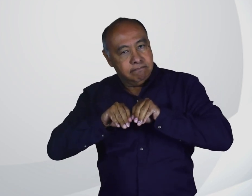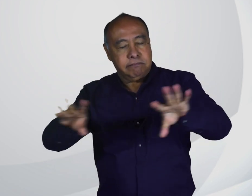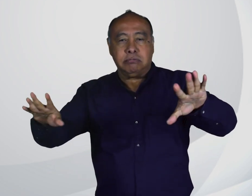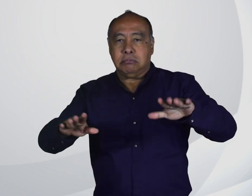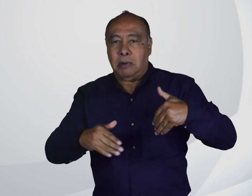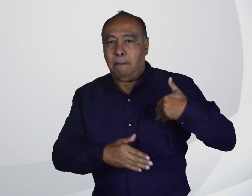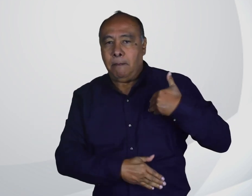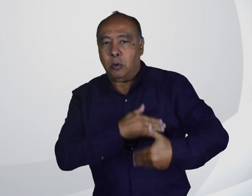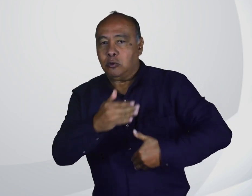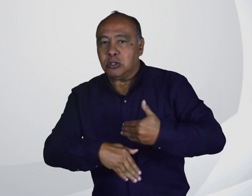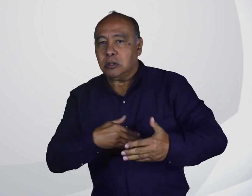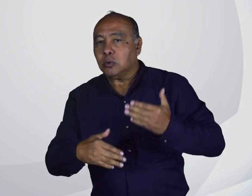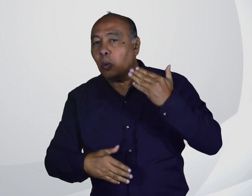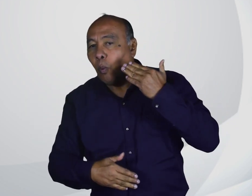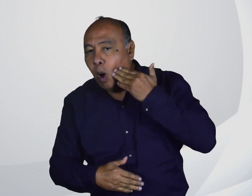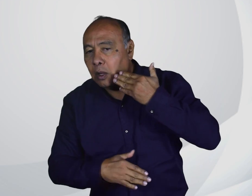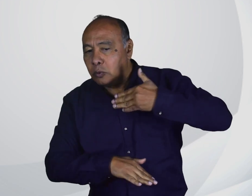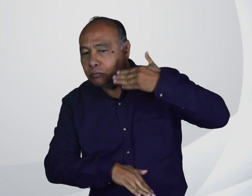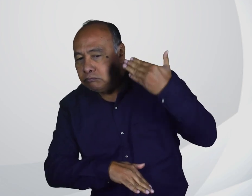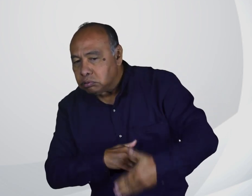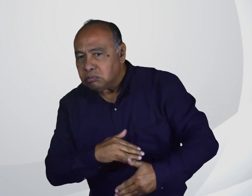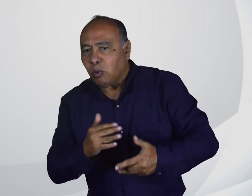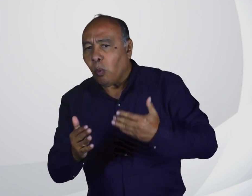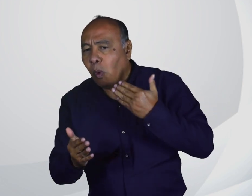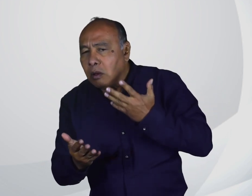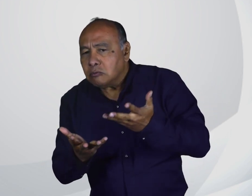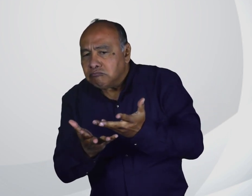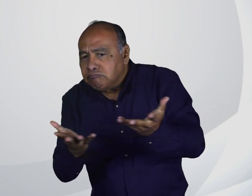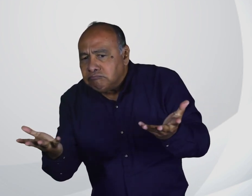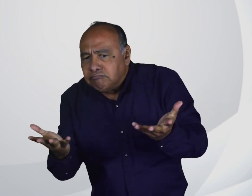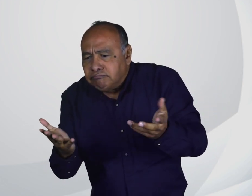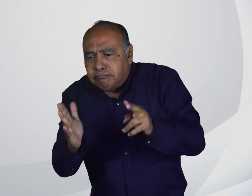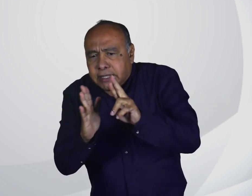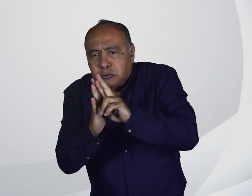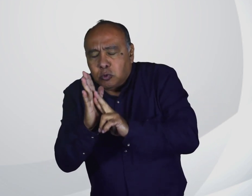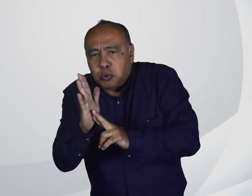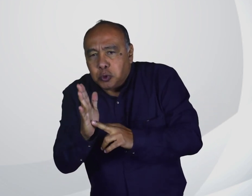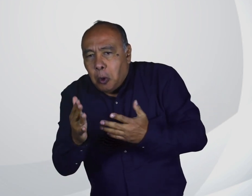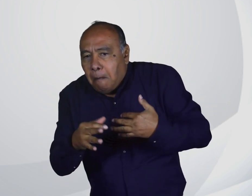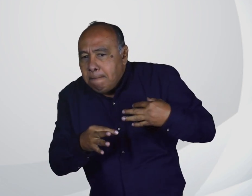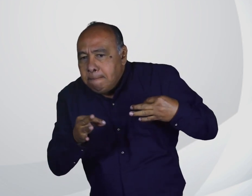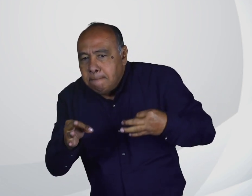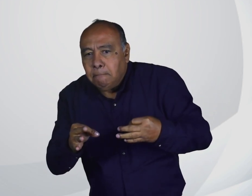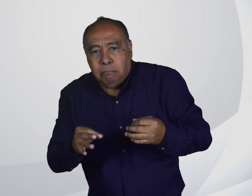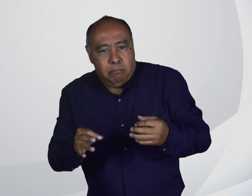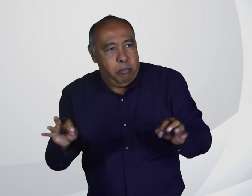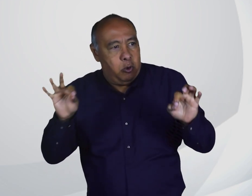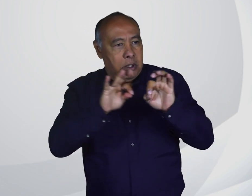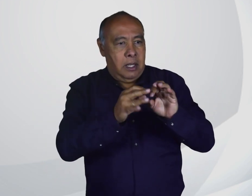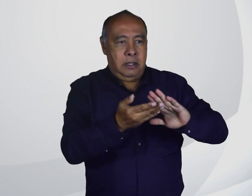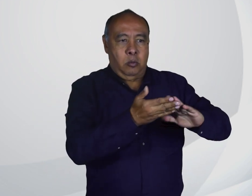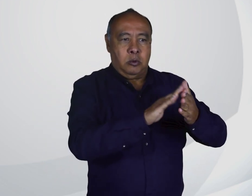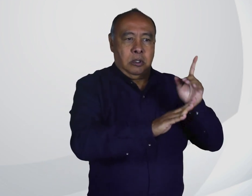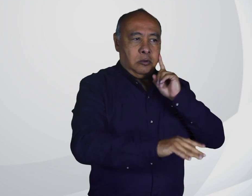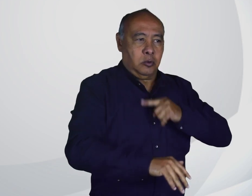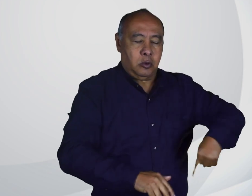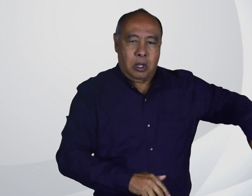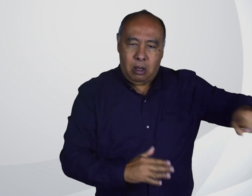para cuándo estará lista la resolución para sus ajustes y aspectos pertinentes. La comunidad sorda necesita